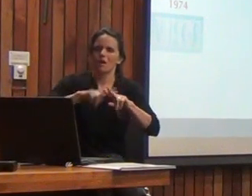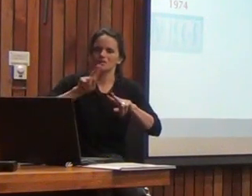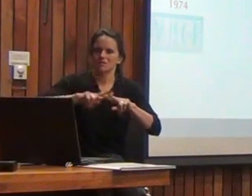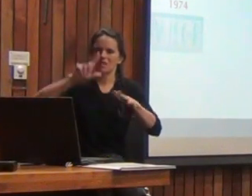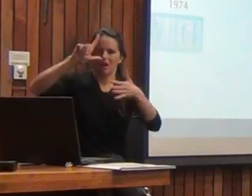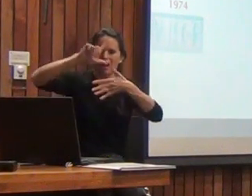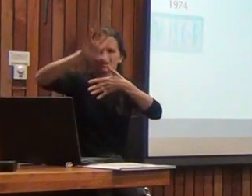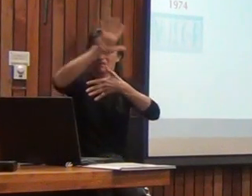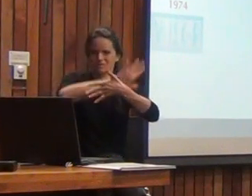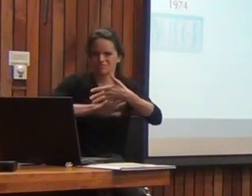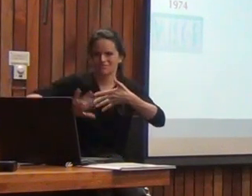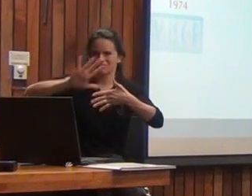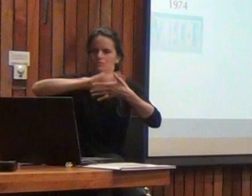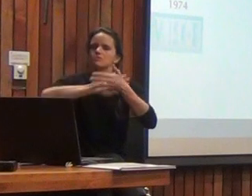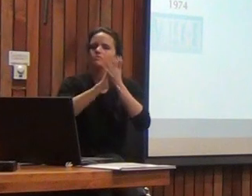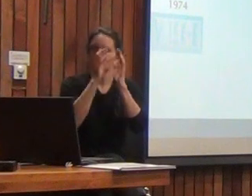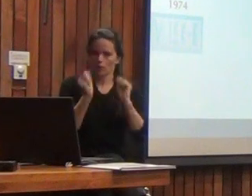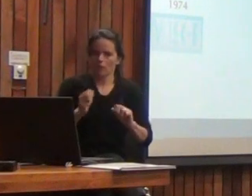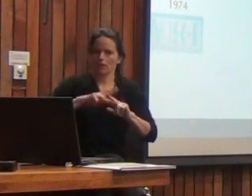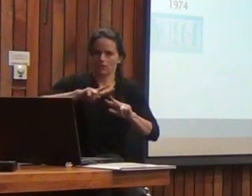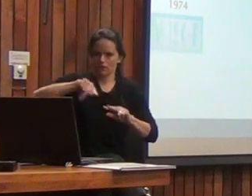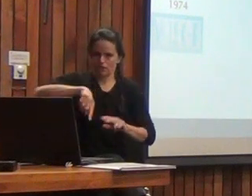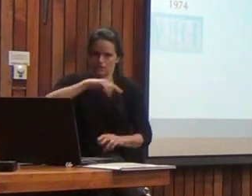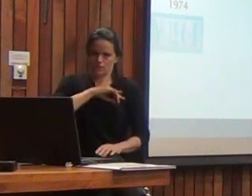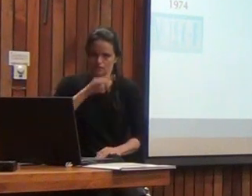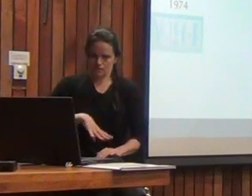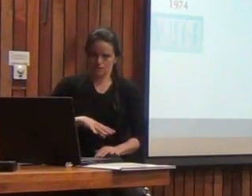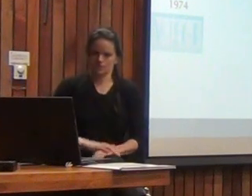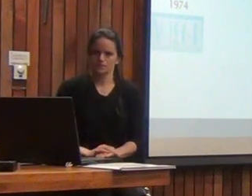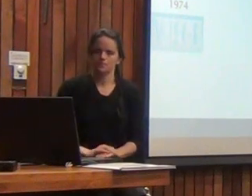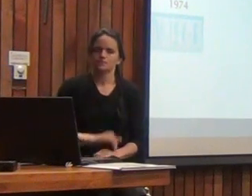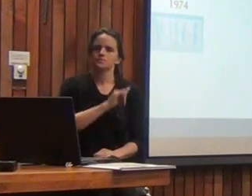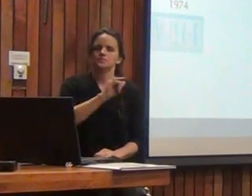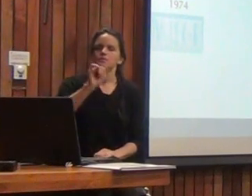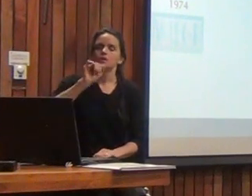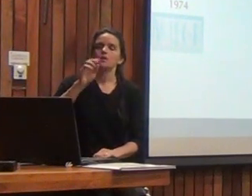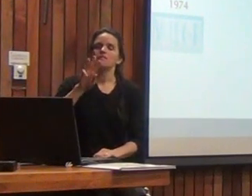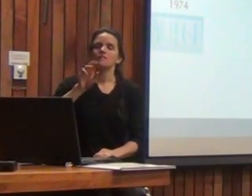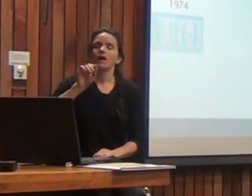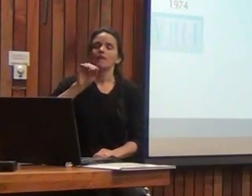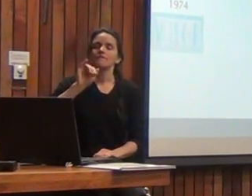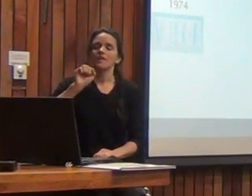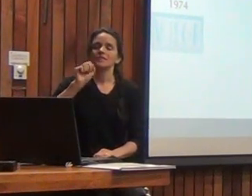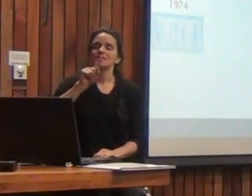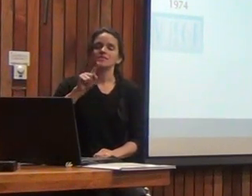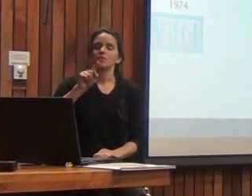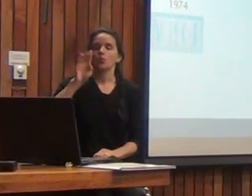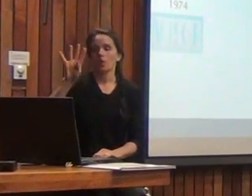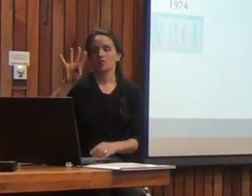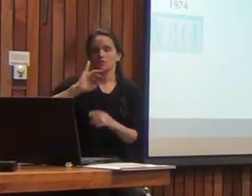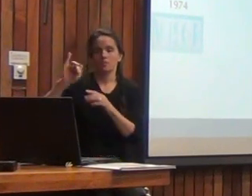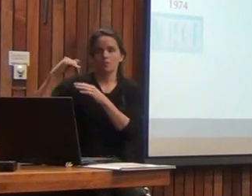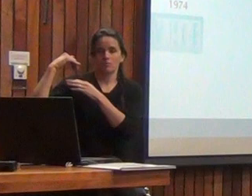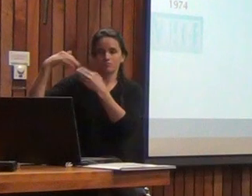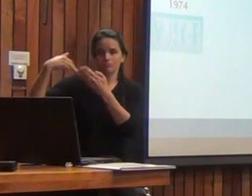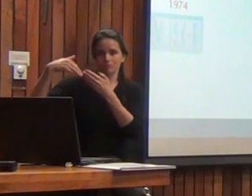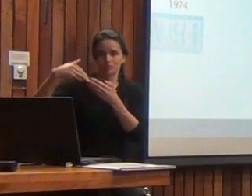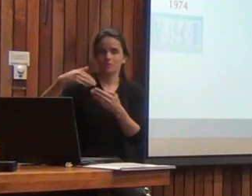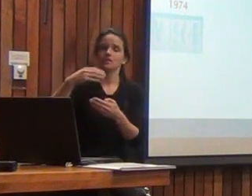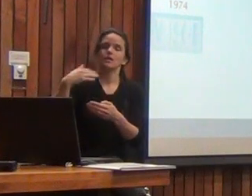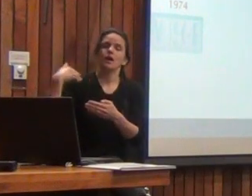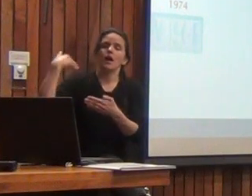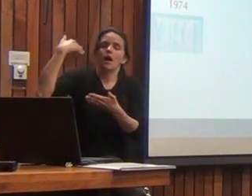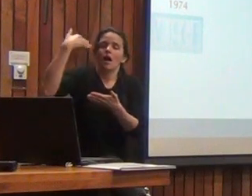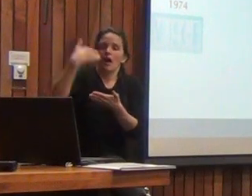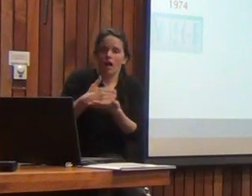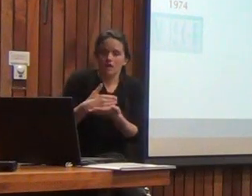Pacífico. De ahí vino, bueno, ustedes saben, vino entre medio el Vice 4, pero que no estén en línea porque no es la línea de tiempo, y nos saltamos